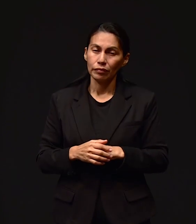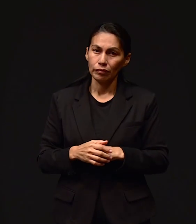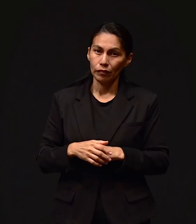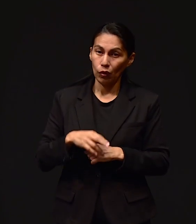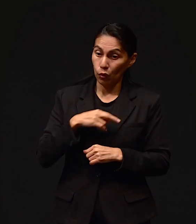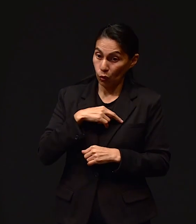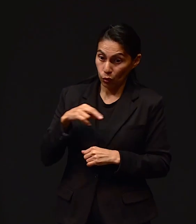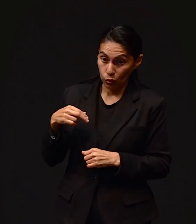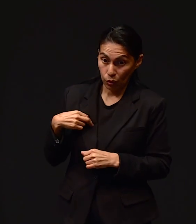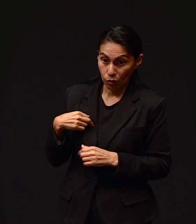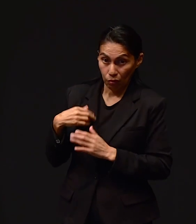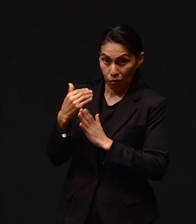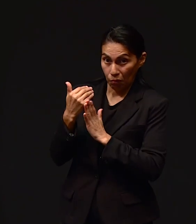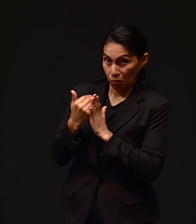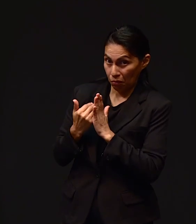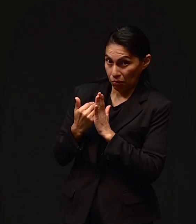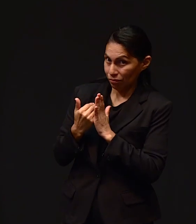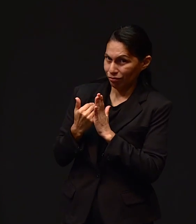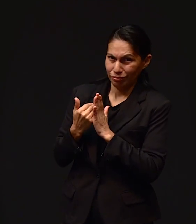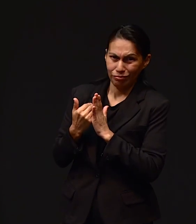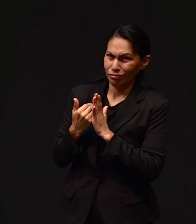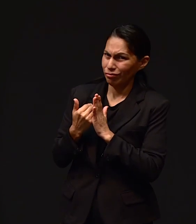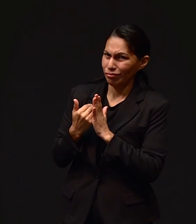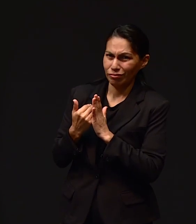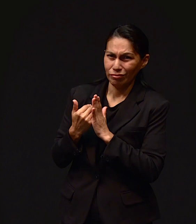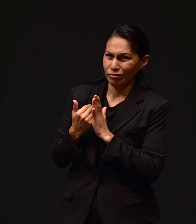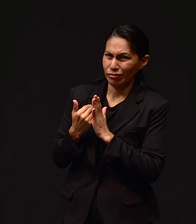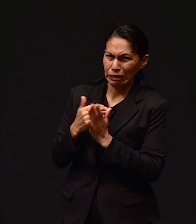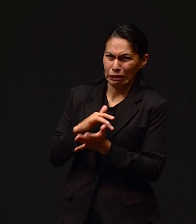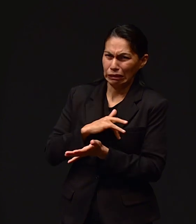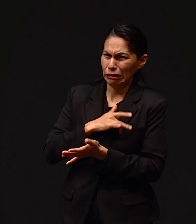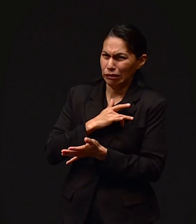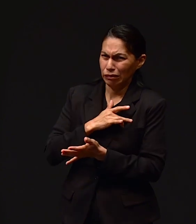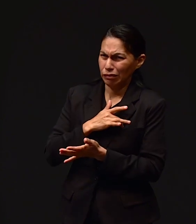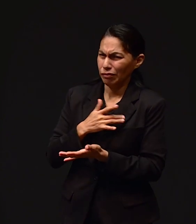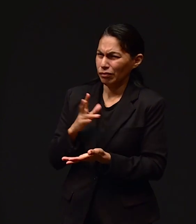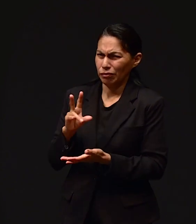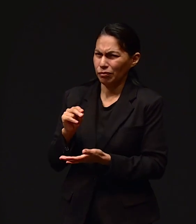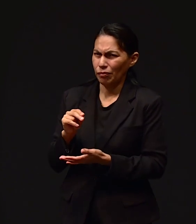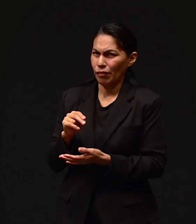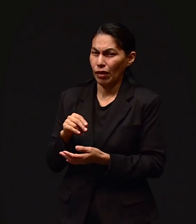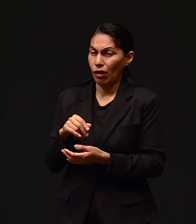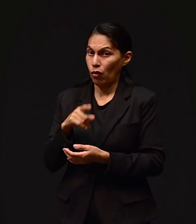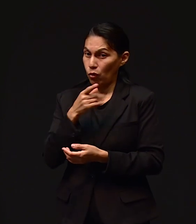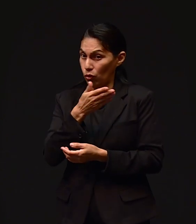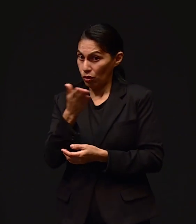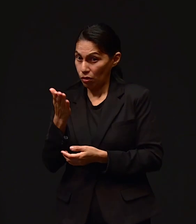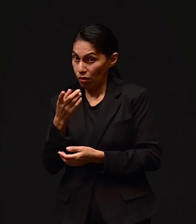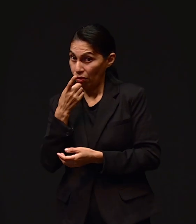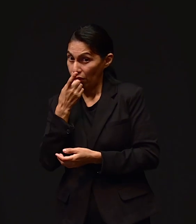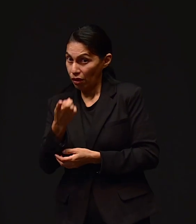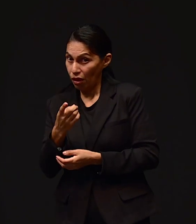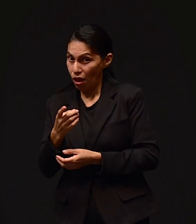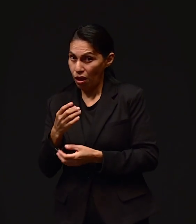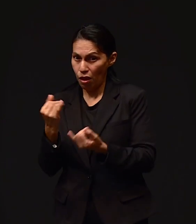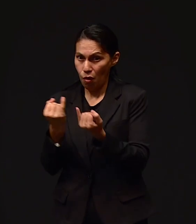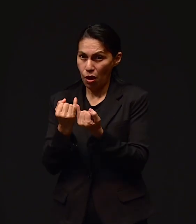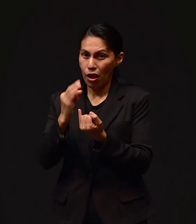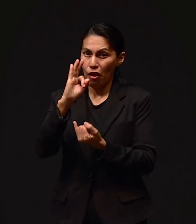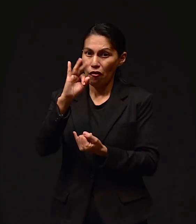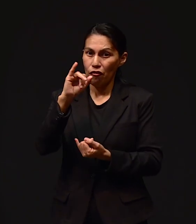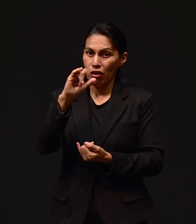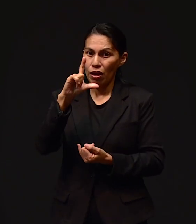Que nunca nos sintamos Menos Donde quiera que estemos Y que siempre Digamos como Filipenses 4.13